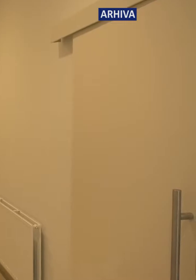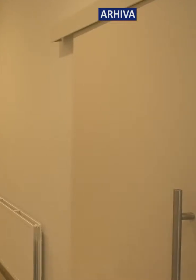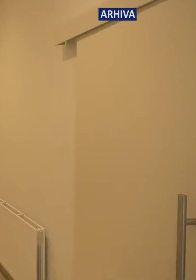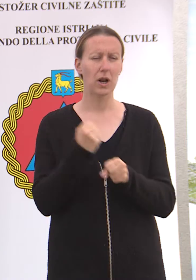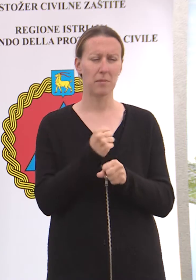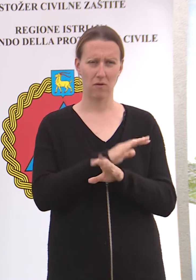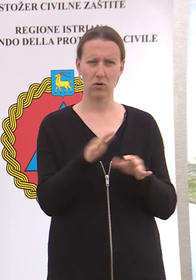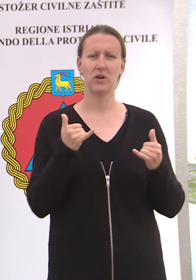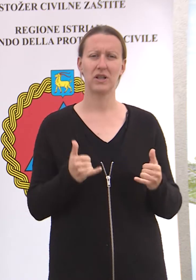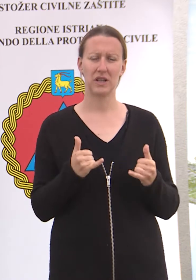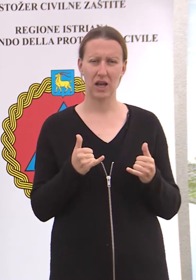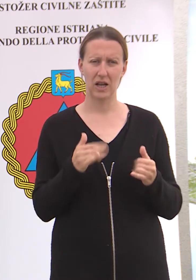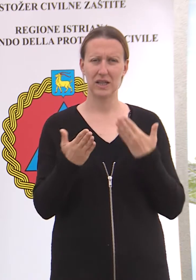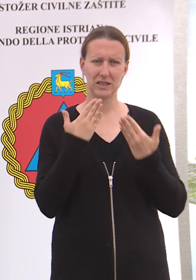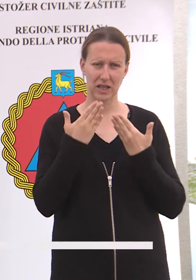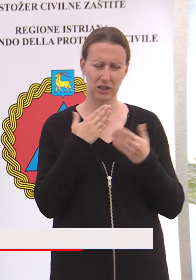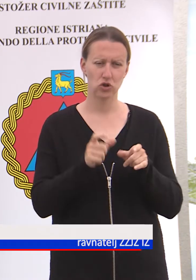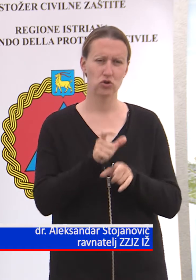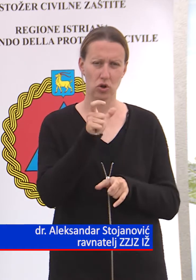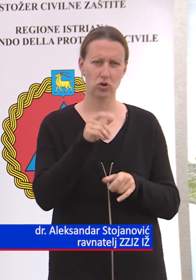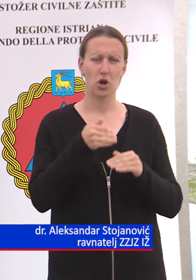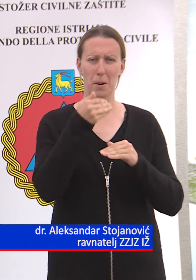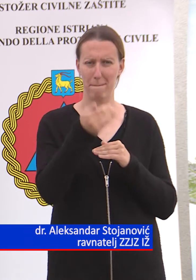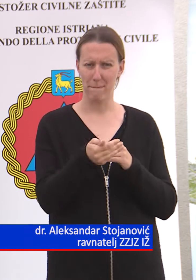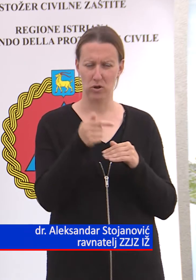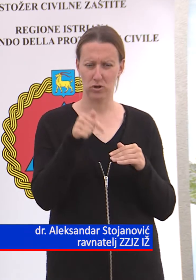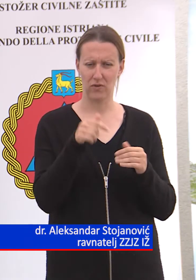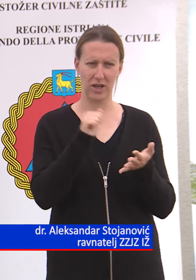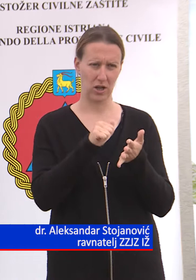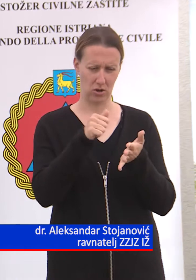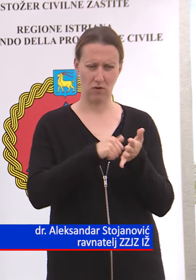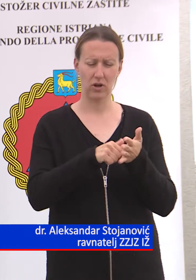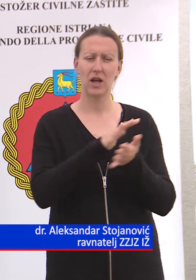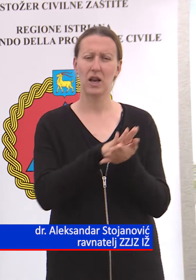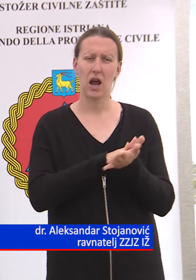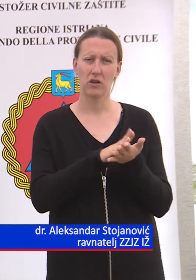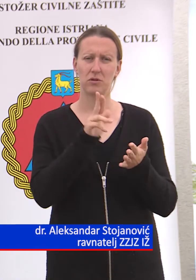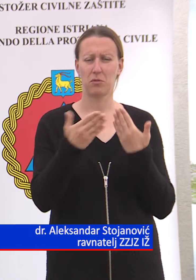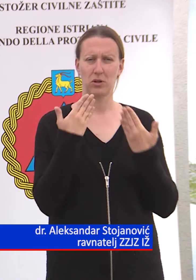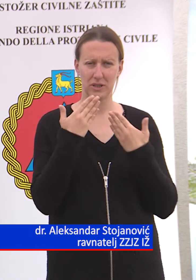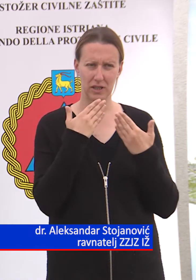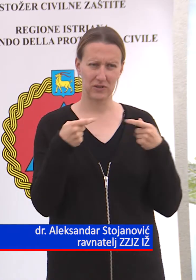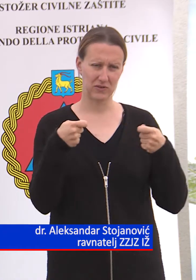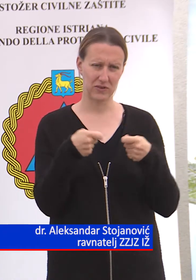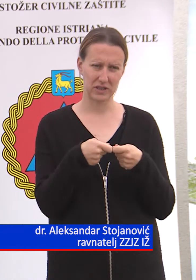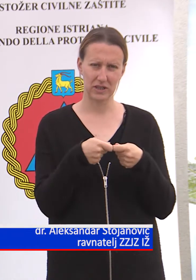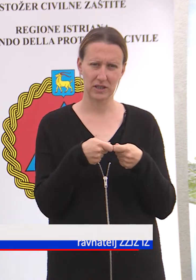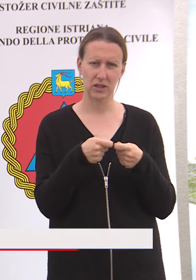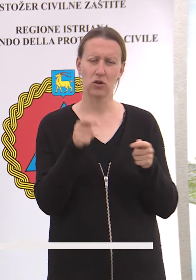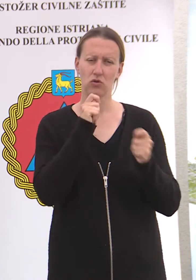napravljeni. Danas će se na sastanku stožera poslje ove tiskovne raspravljati, imamo sastanak što se tiče